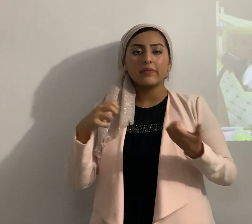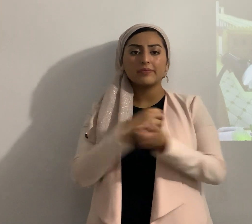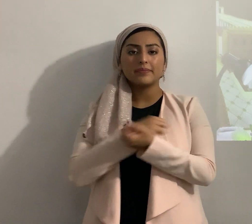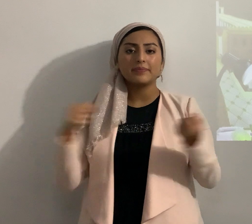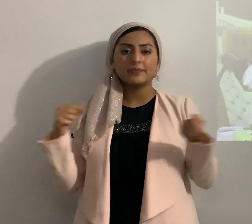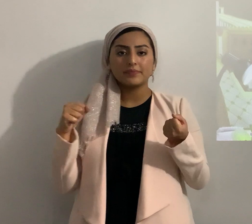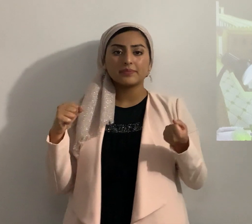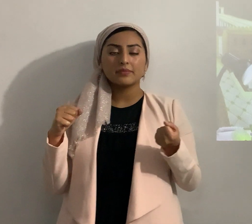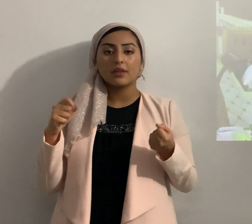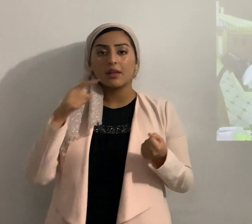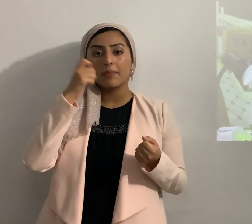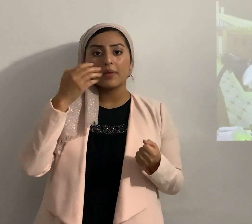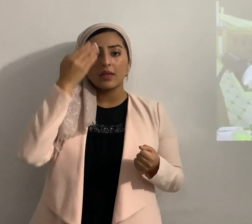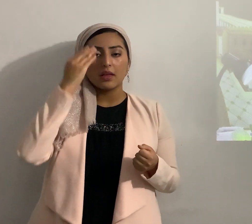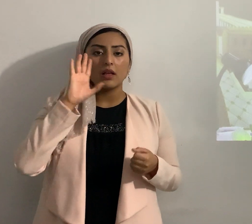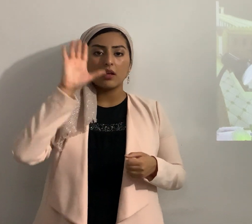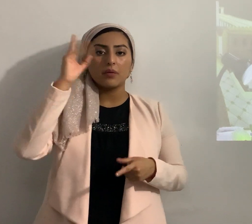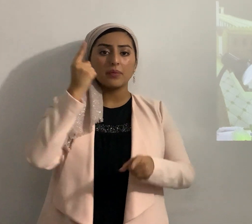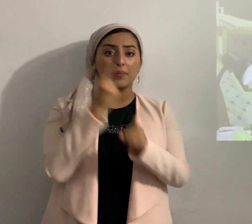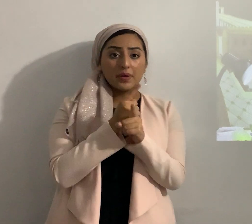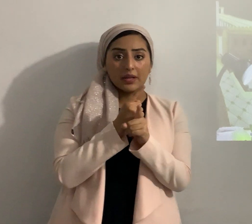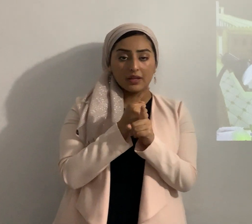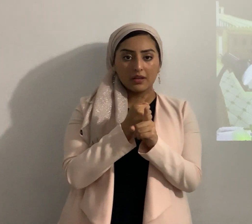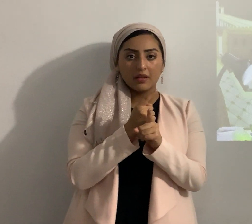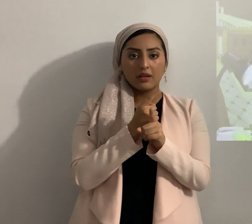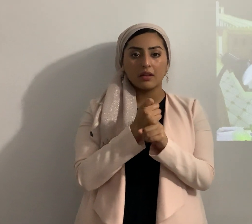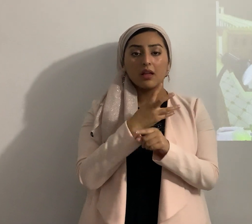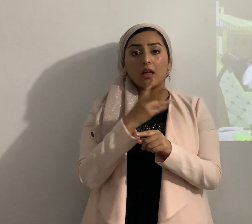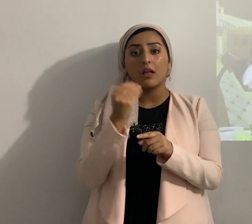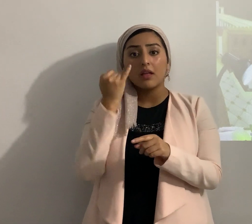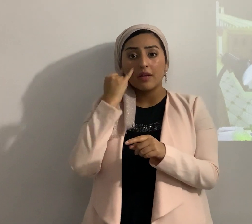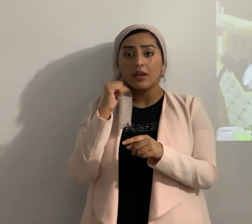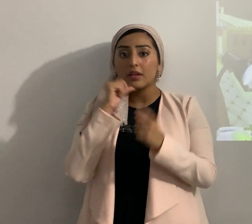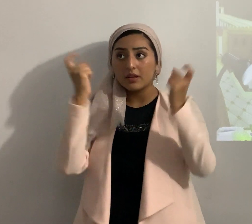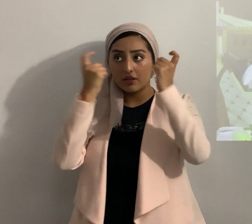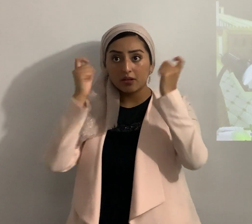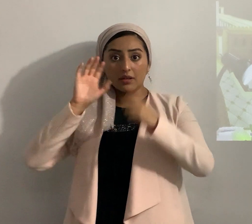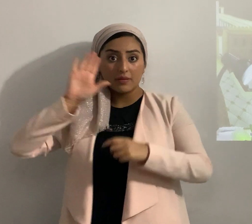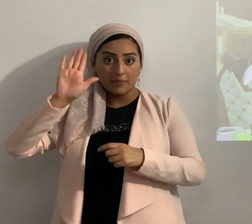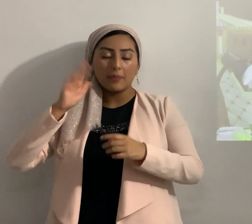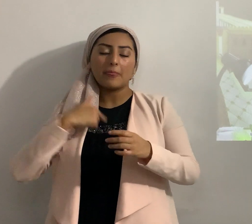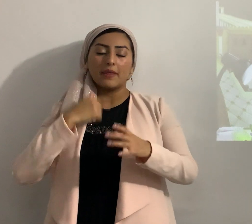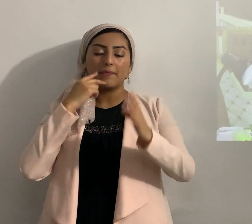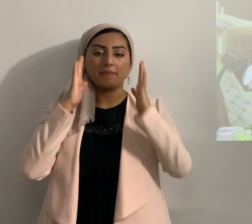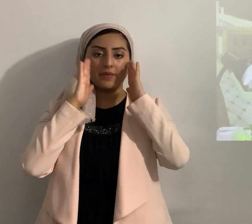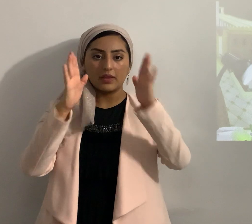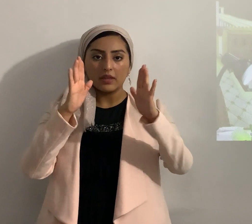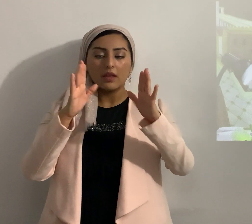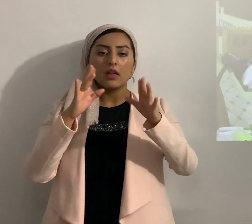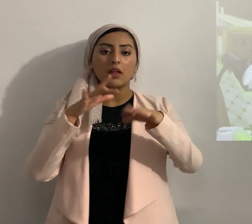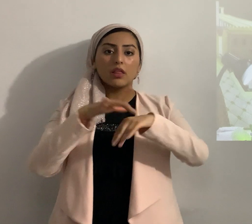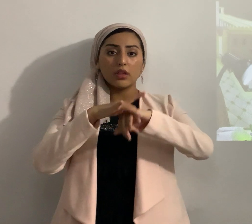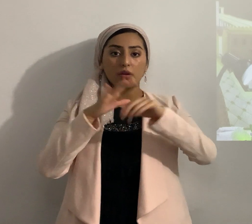porque Elohim es justo y si no se adora a él mira la tierra y su plenitud